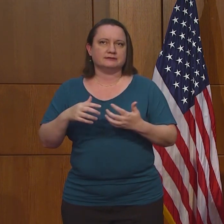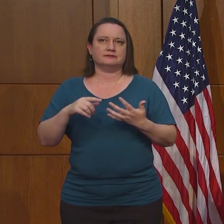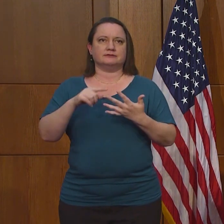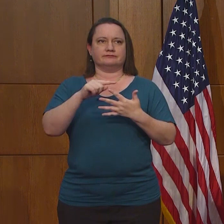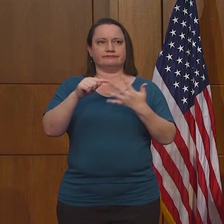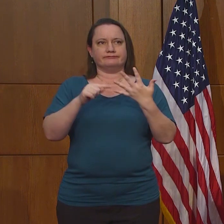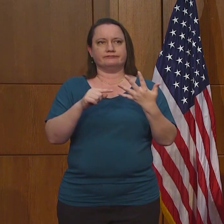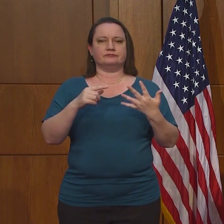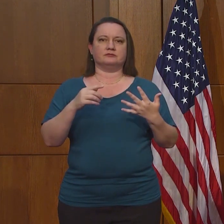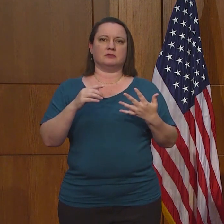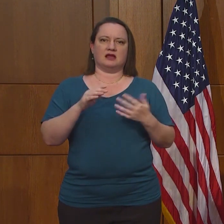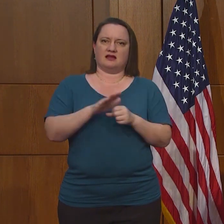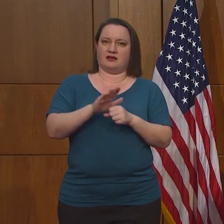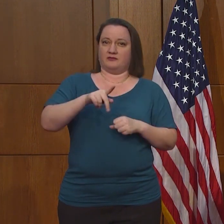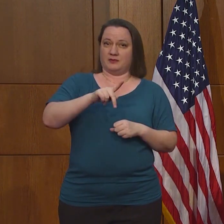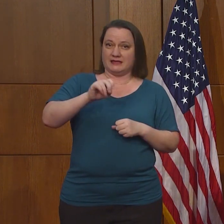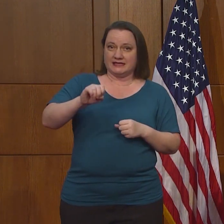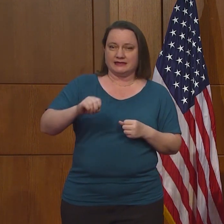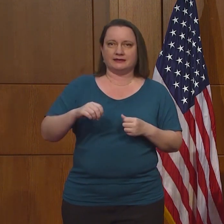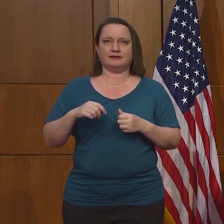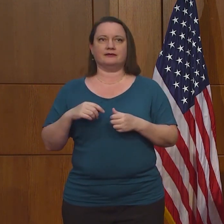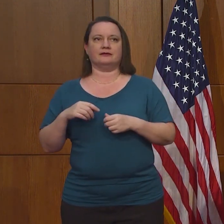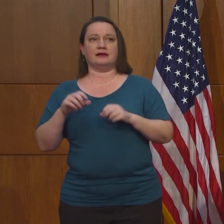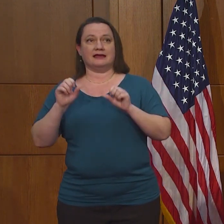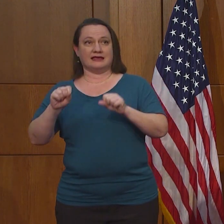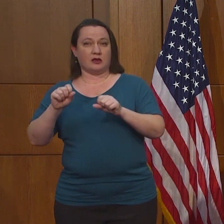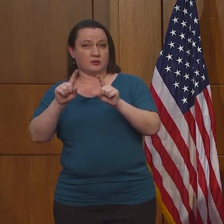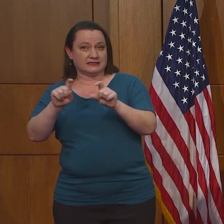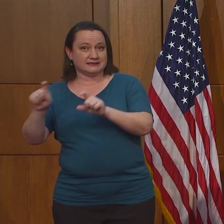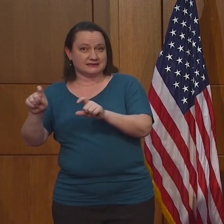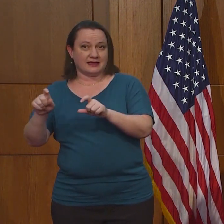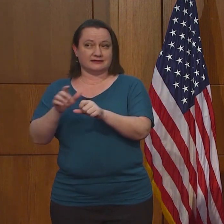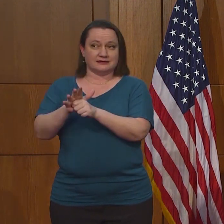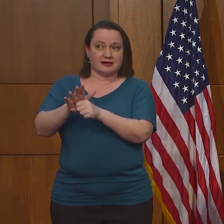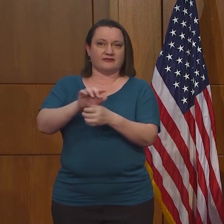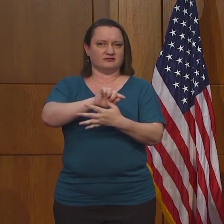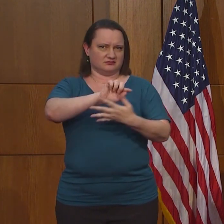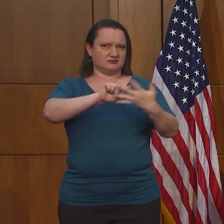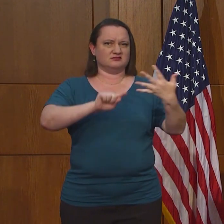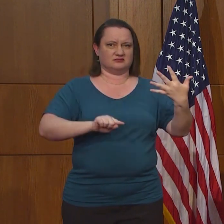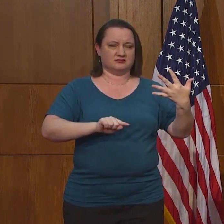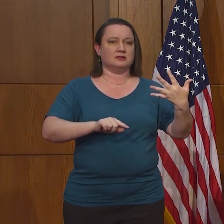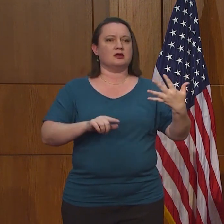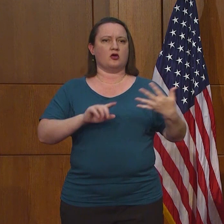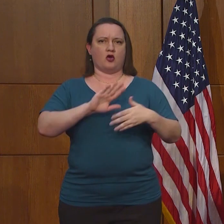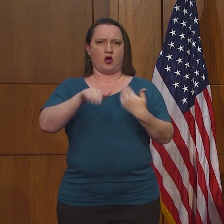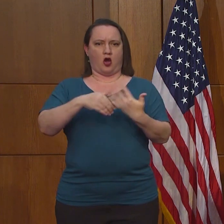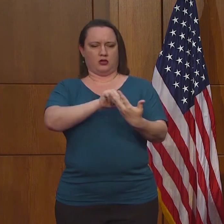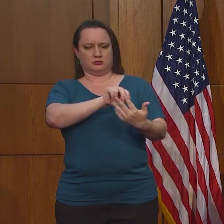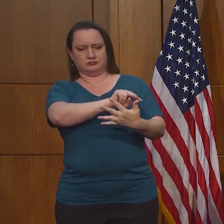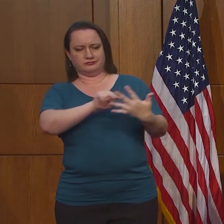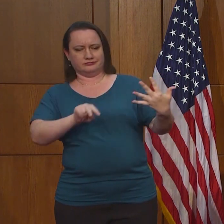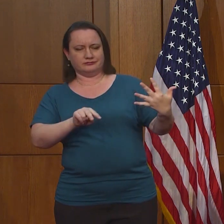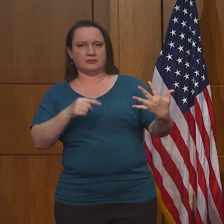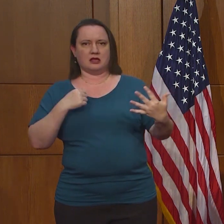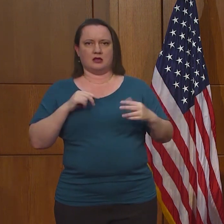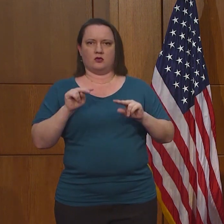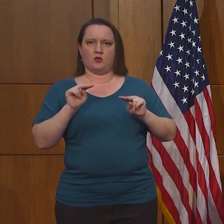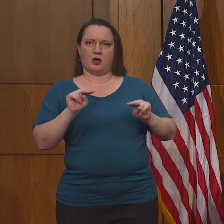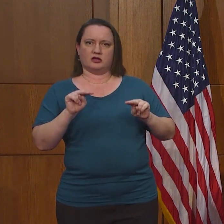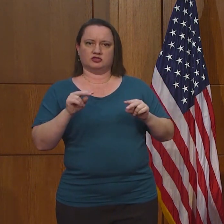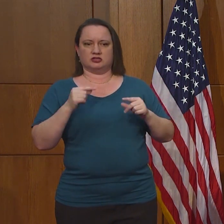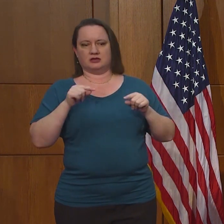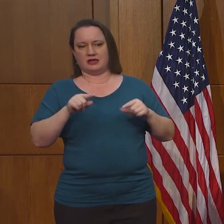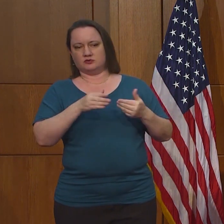de protección y todas estas cosas se están tomando en cuenta para seguir adelante. Y la próxima